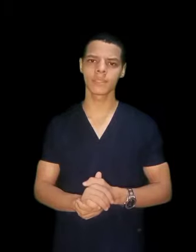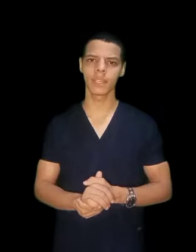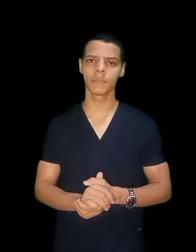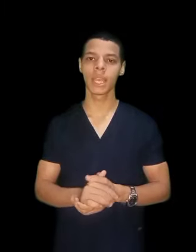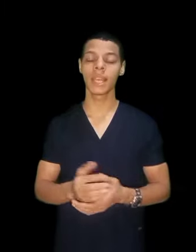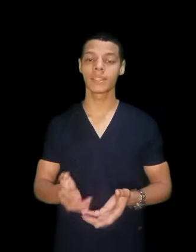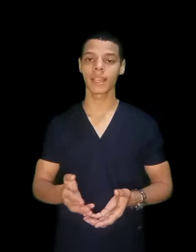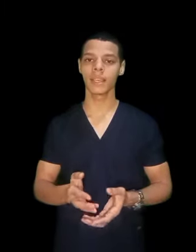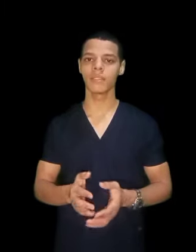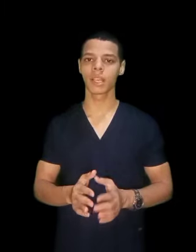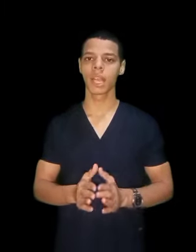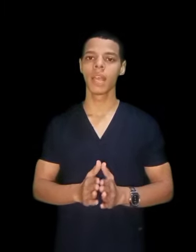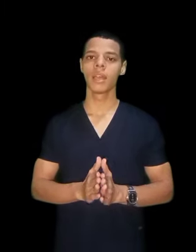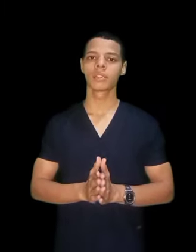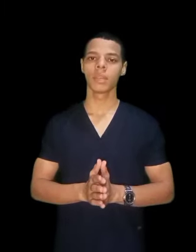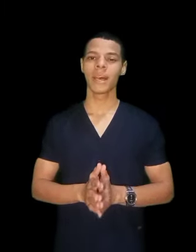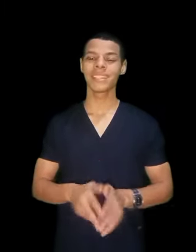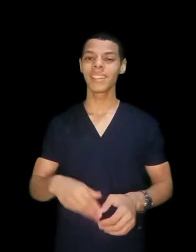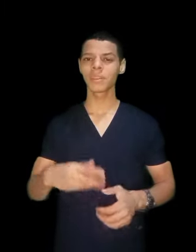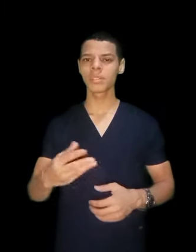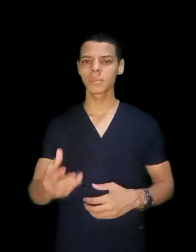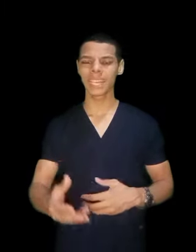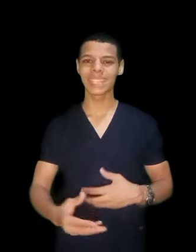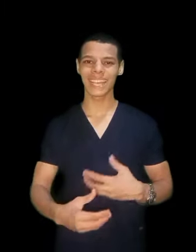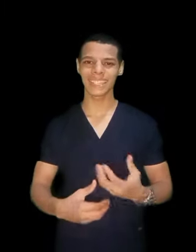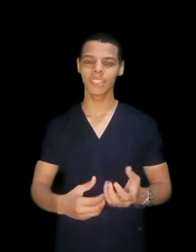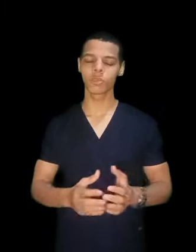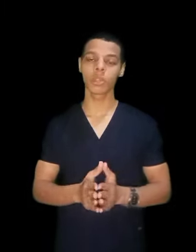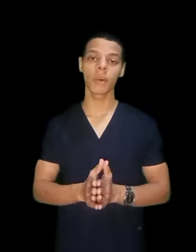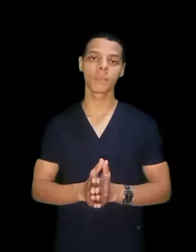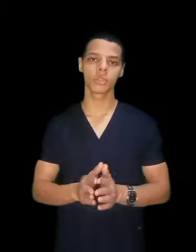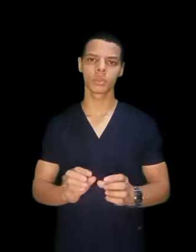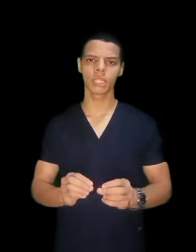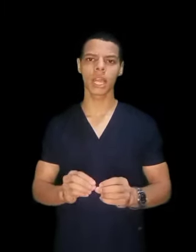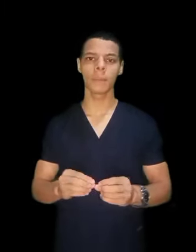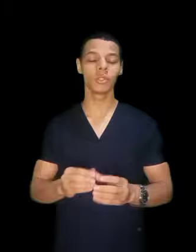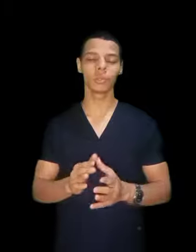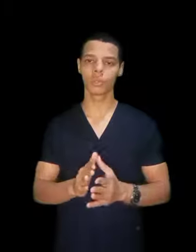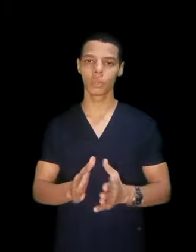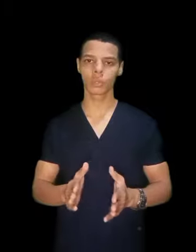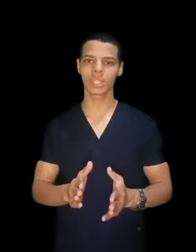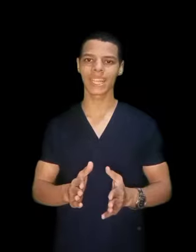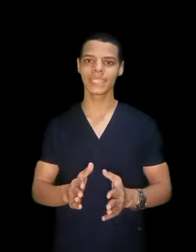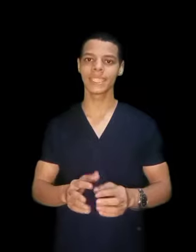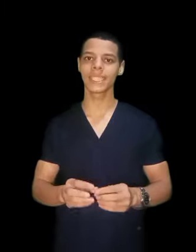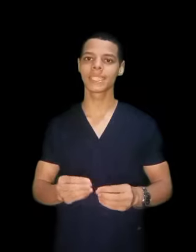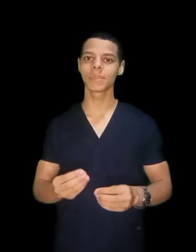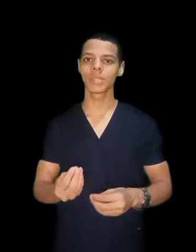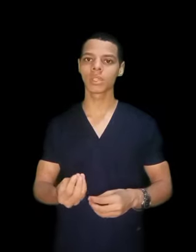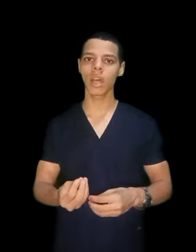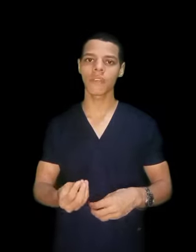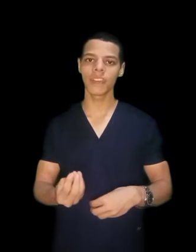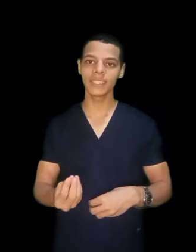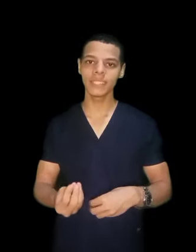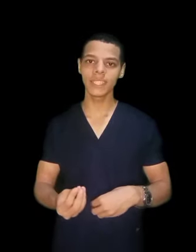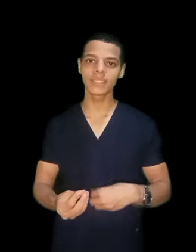تمريد طيب عندنا قسم ثاني تغدير وطبعا مش بتطلع منه الدكتور تغدير انت بتطلع فني